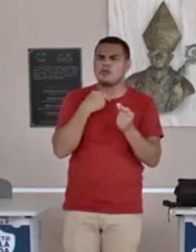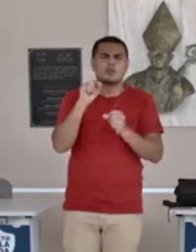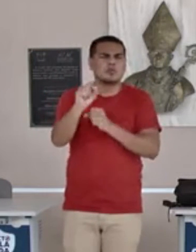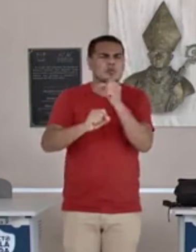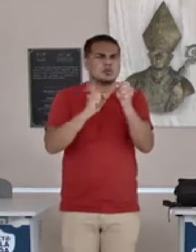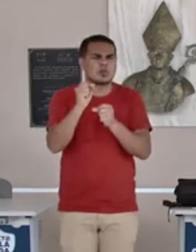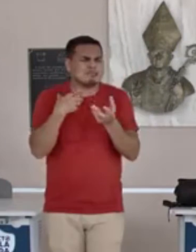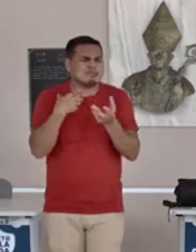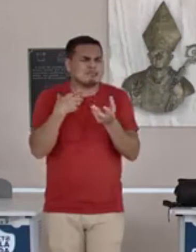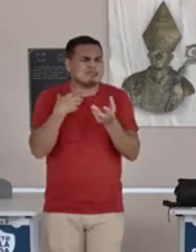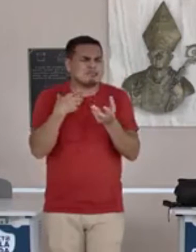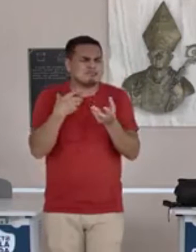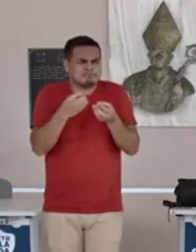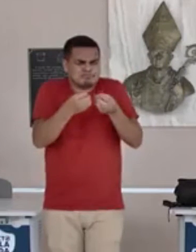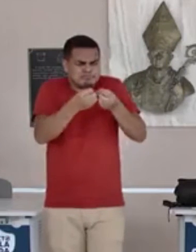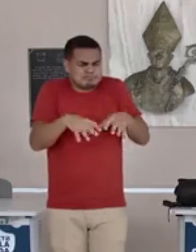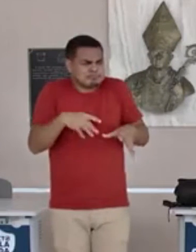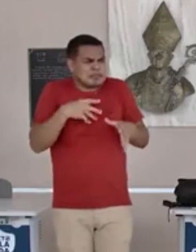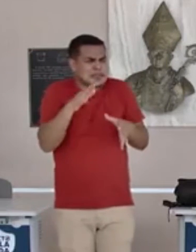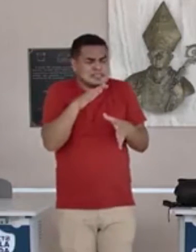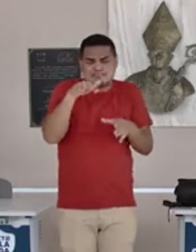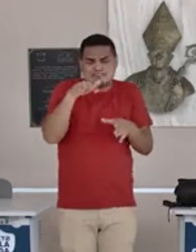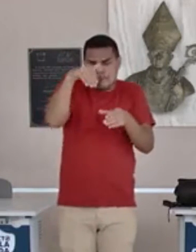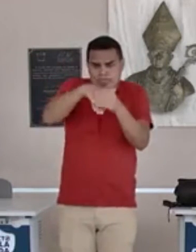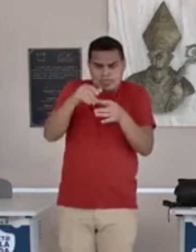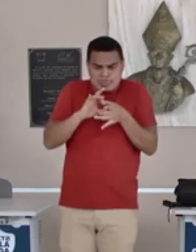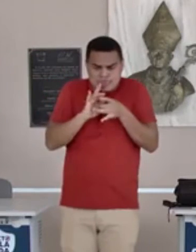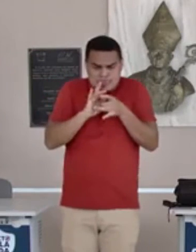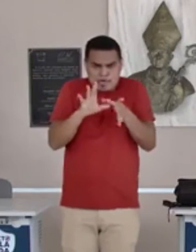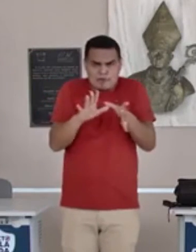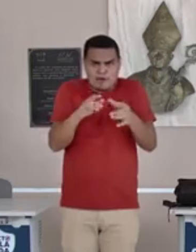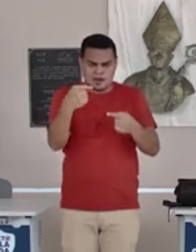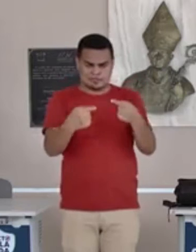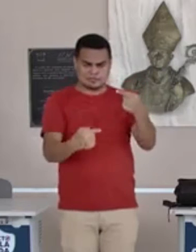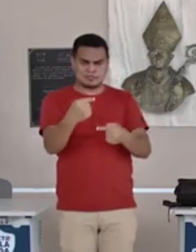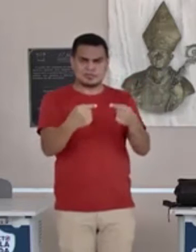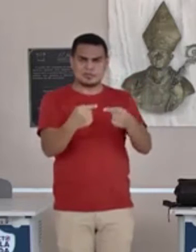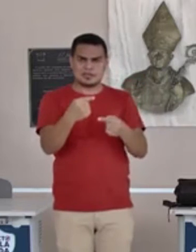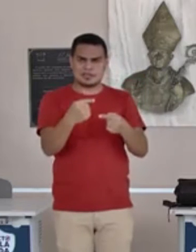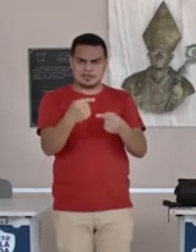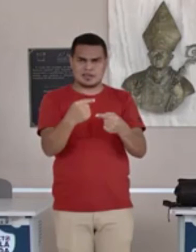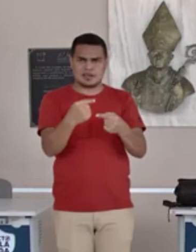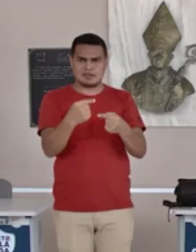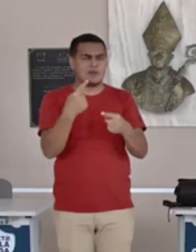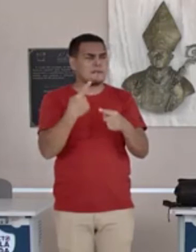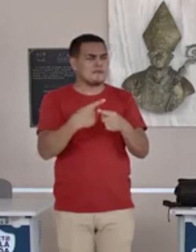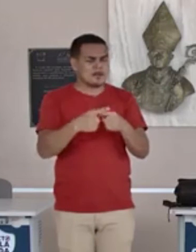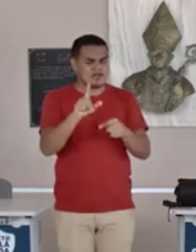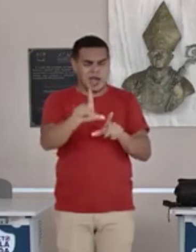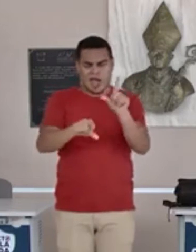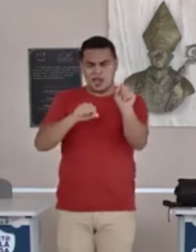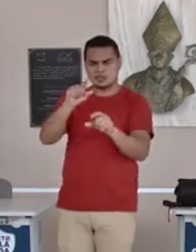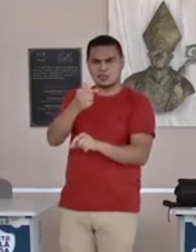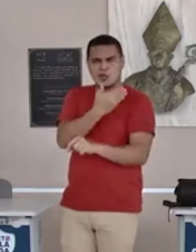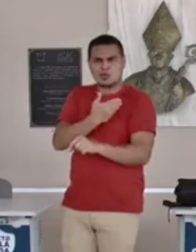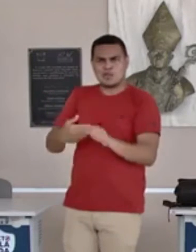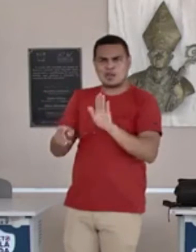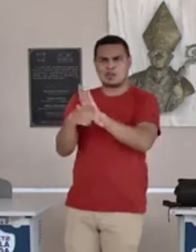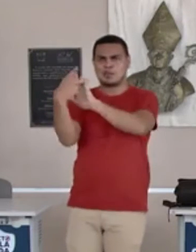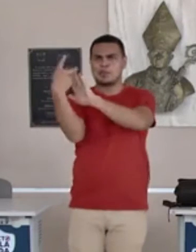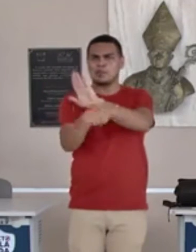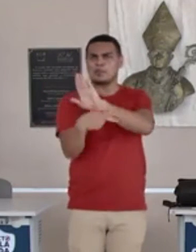para que o processo democrático, que é extremamente rico para definição na escolha dos nossos governantes,